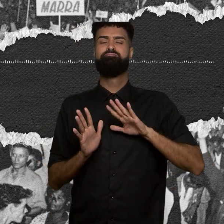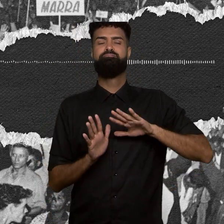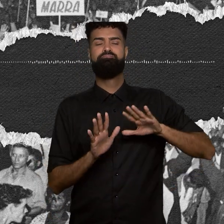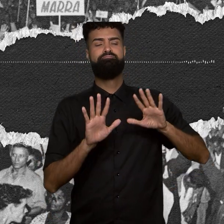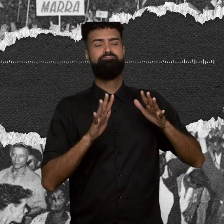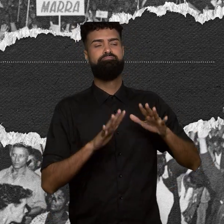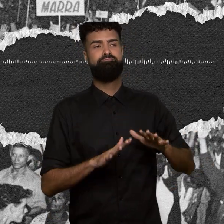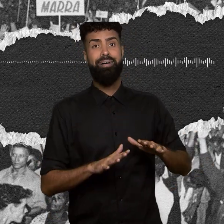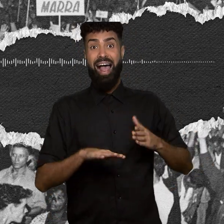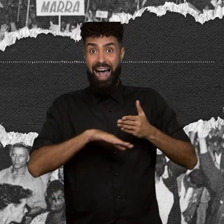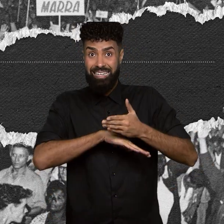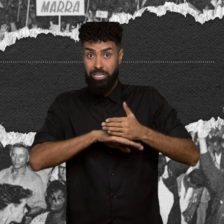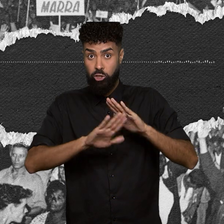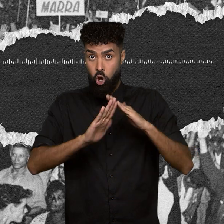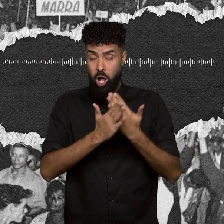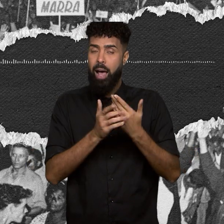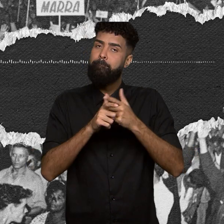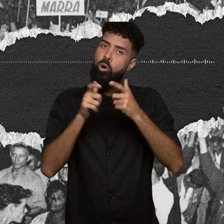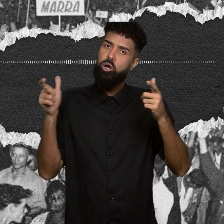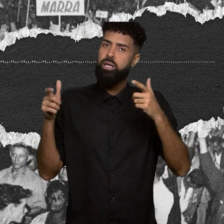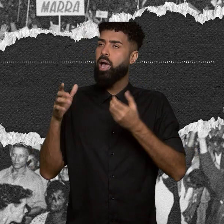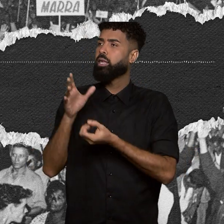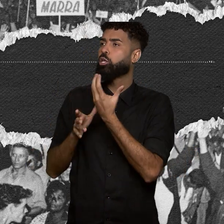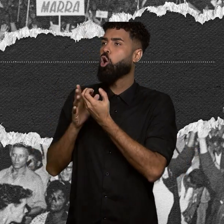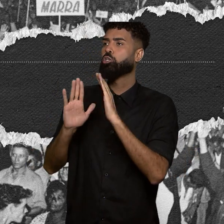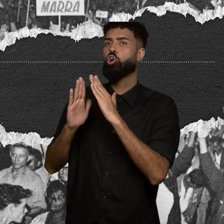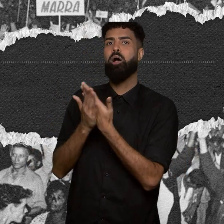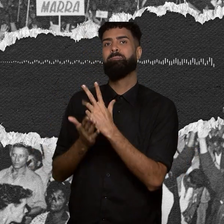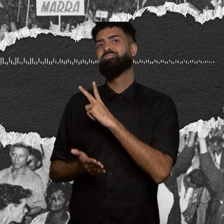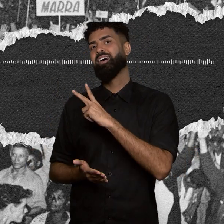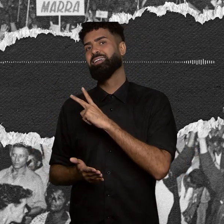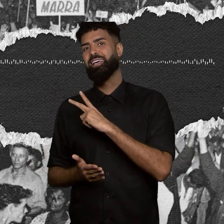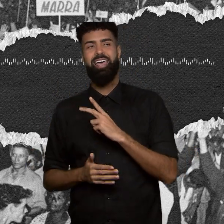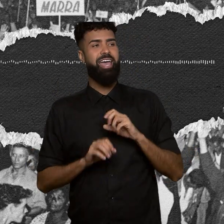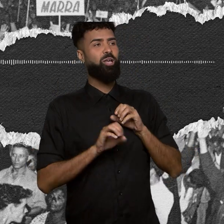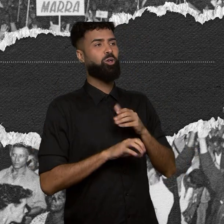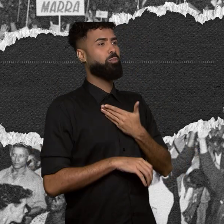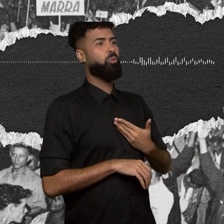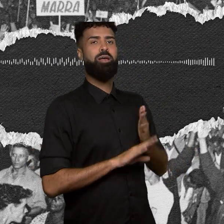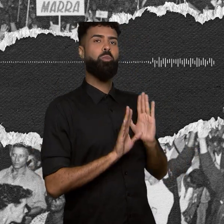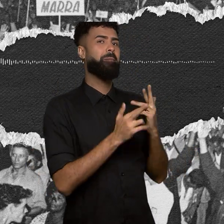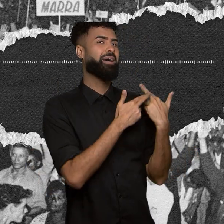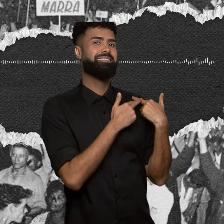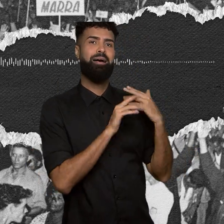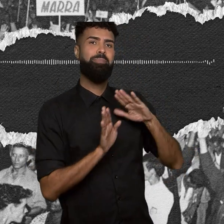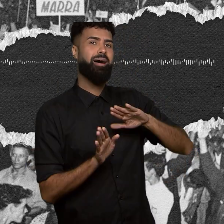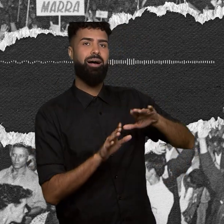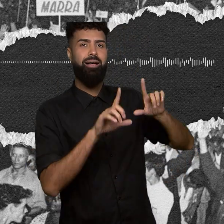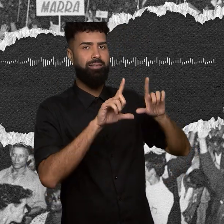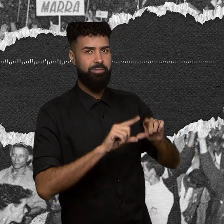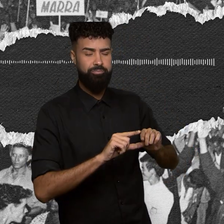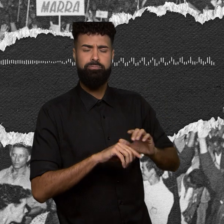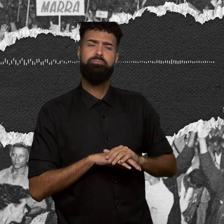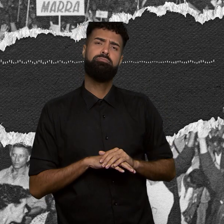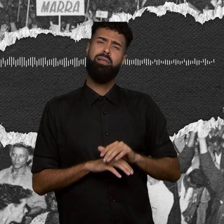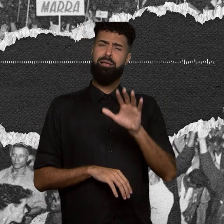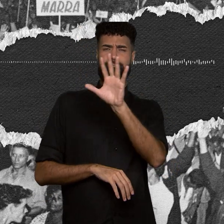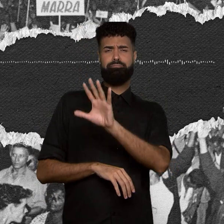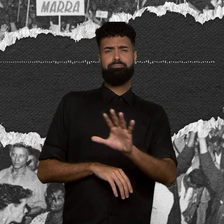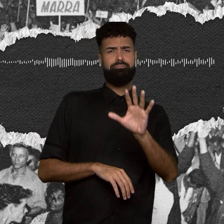tarefa da iniciativa privada, não mais a educação pública. Diante de tudo isso, a gente pode dizer que seria diferente se não tivesse